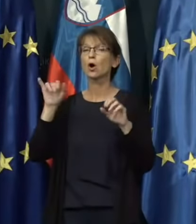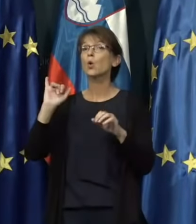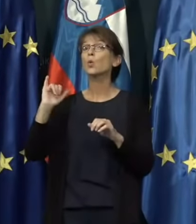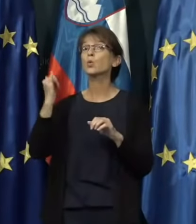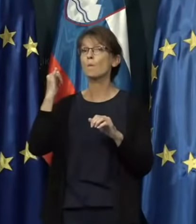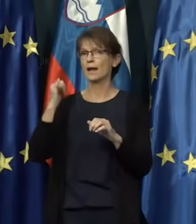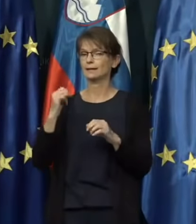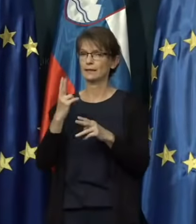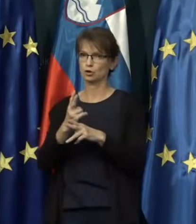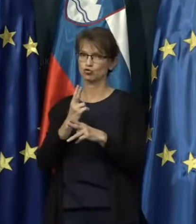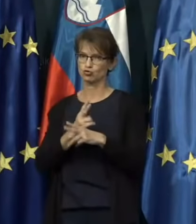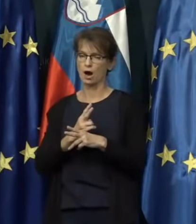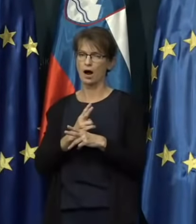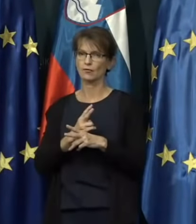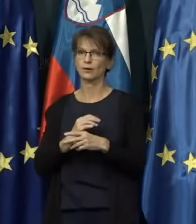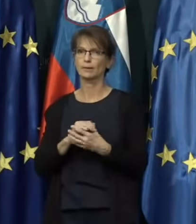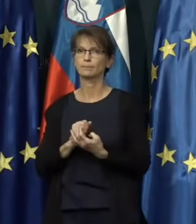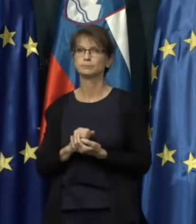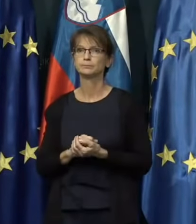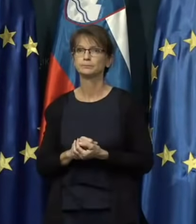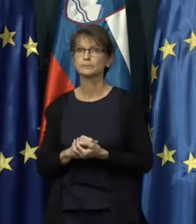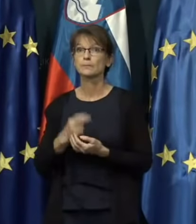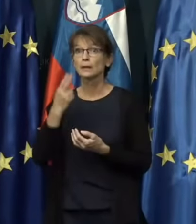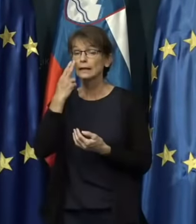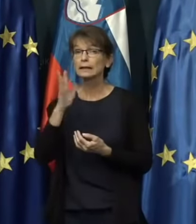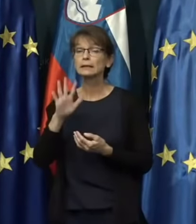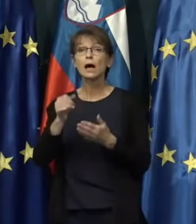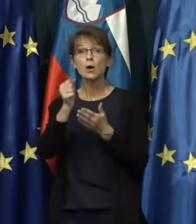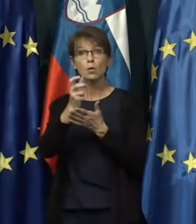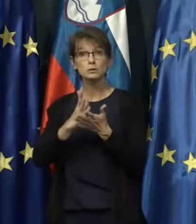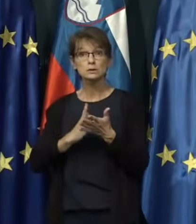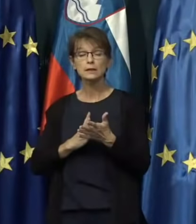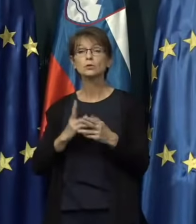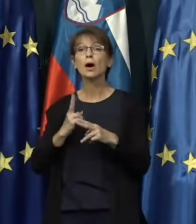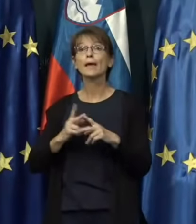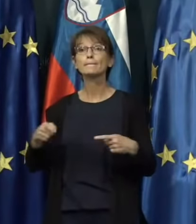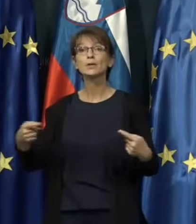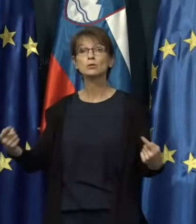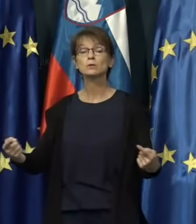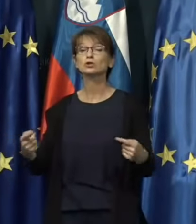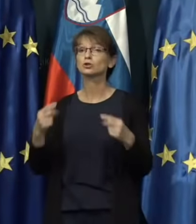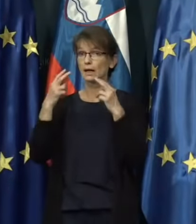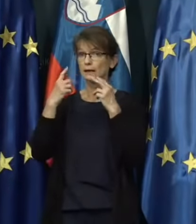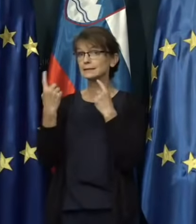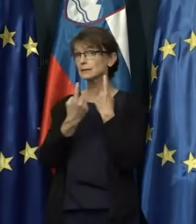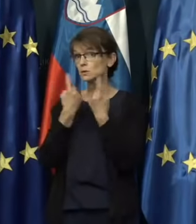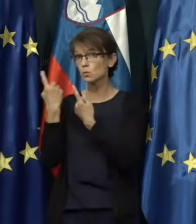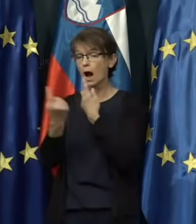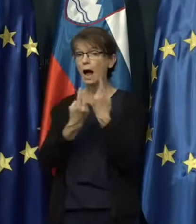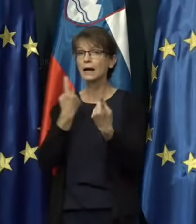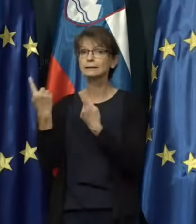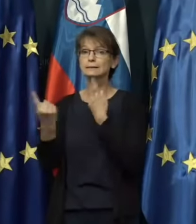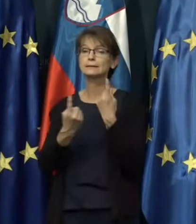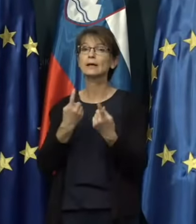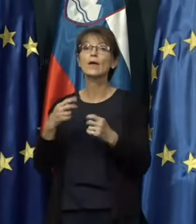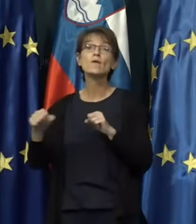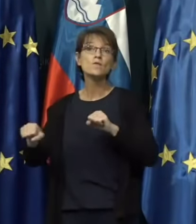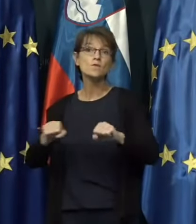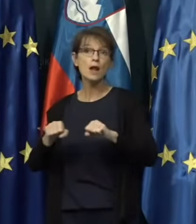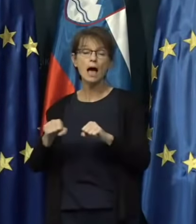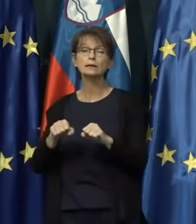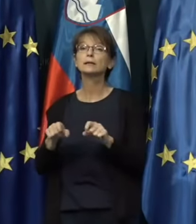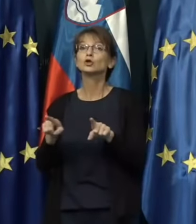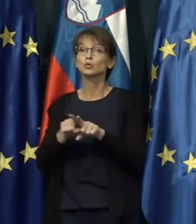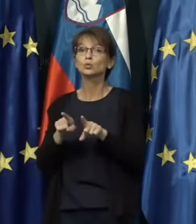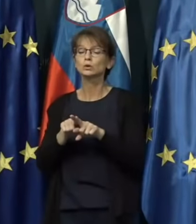države. Glede na oceno epidemiološke situacije, pa je vlada ravno